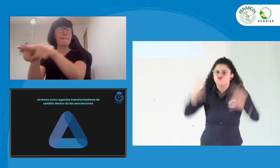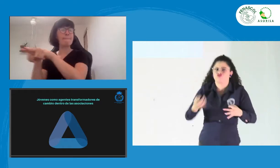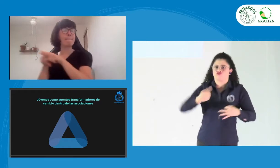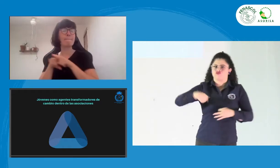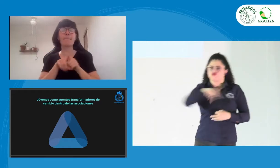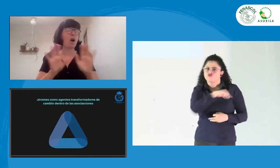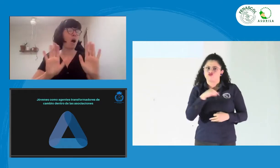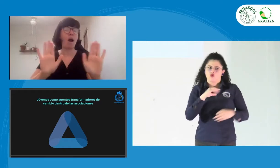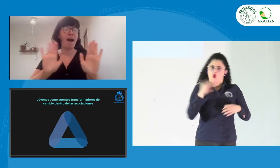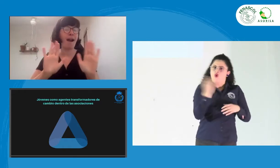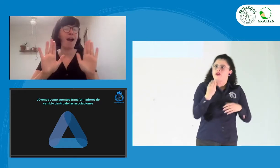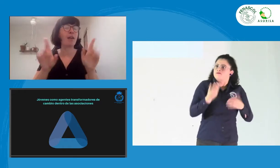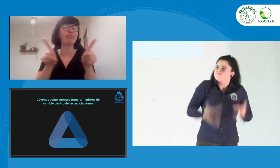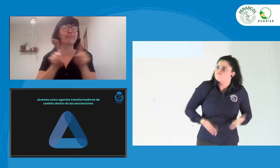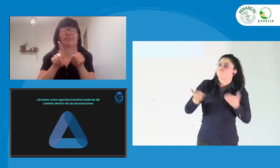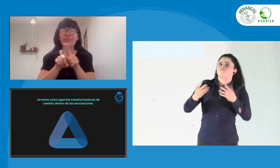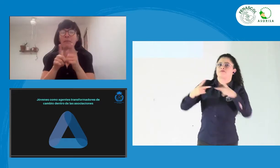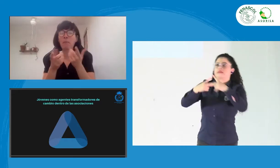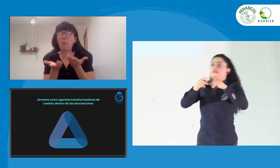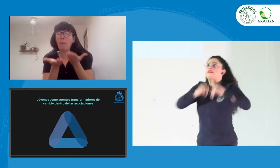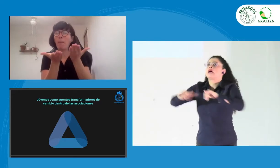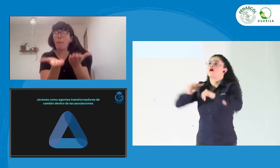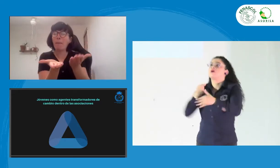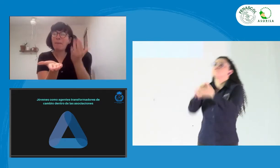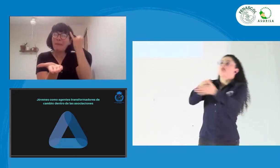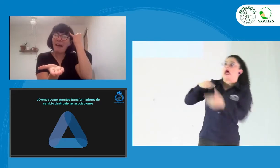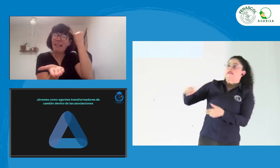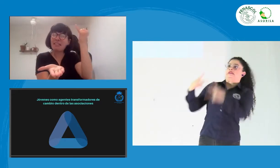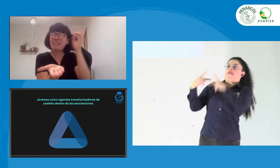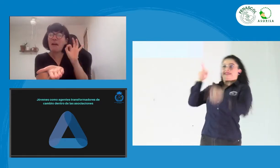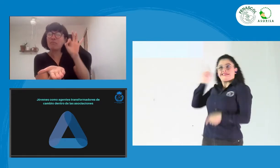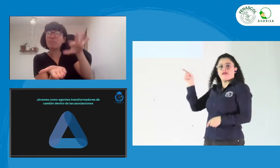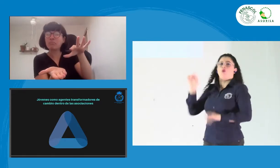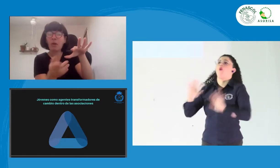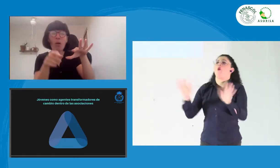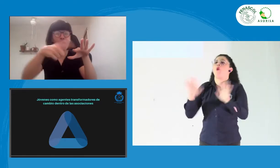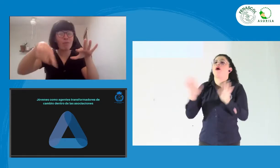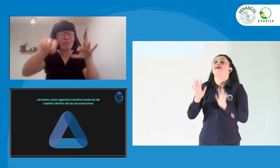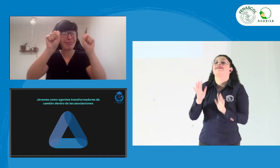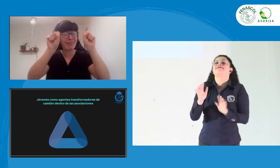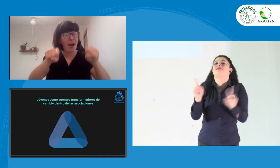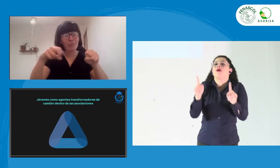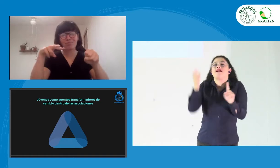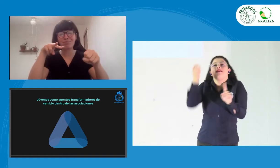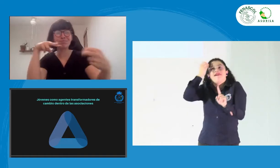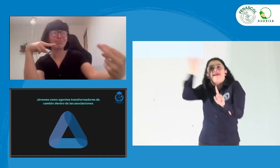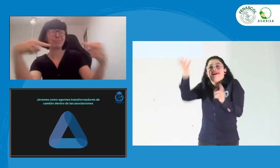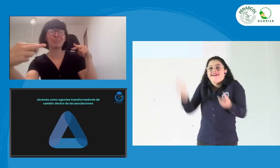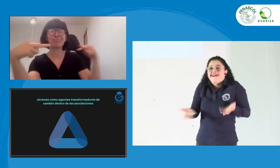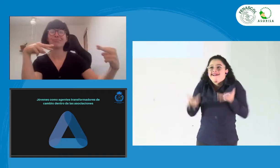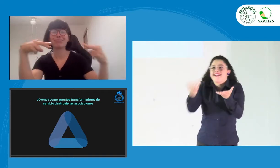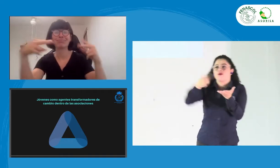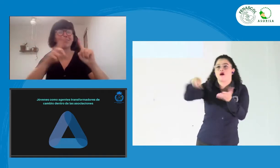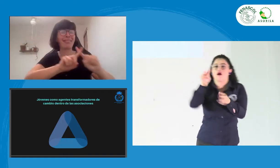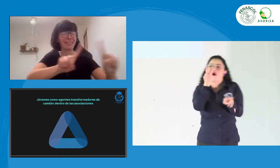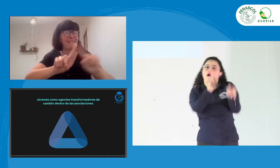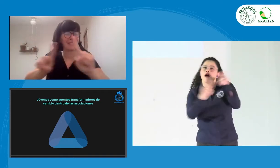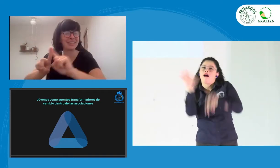Y es donde exista, no es algo que ya esté aprobado, que ya haya un consenso sobre el tema, sino que puede ser como